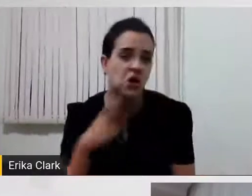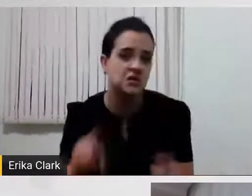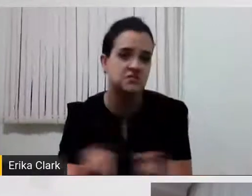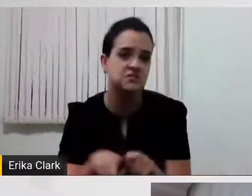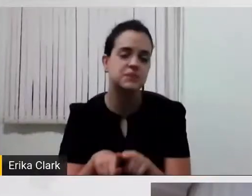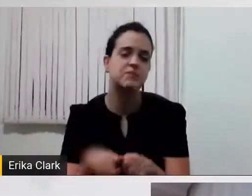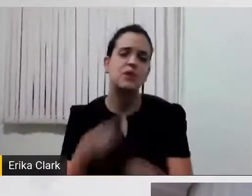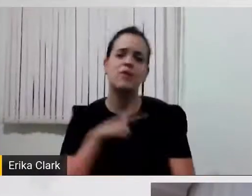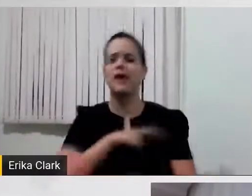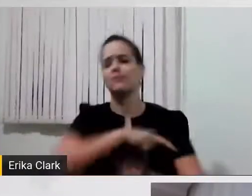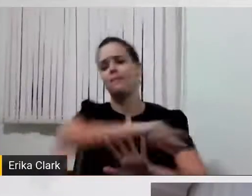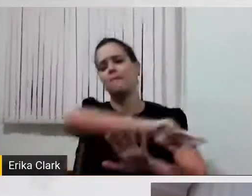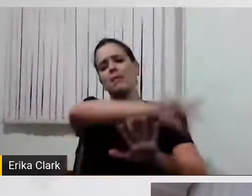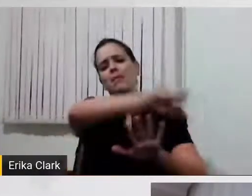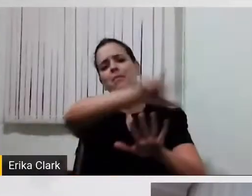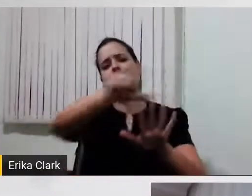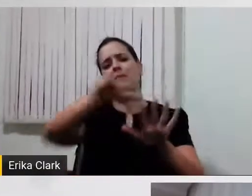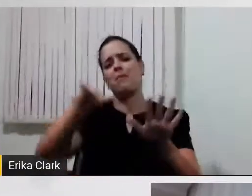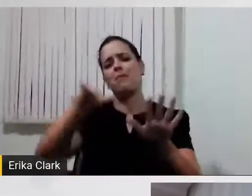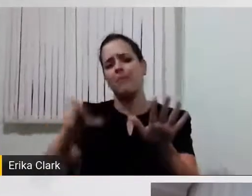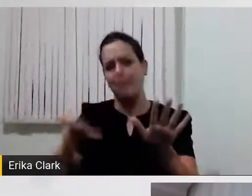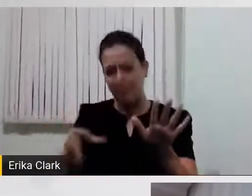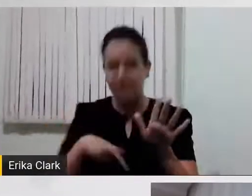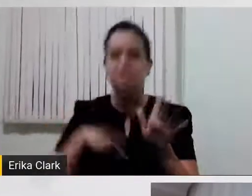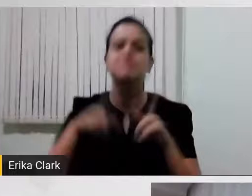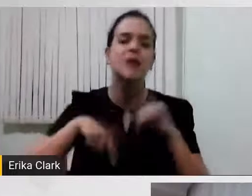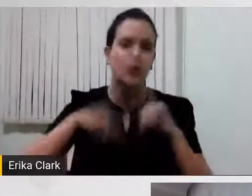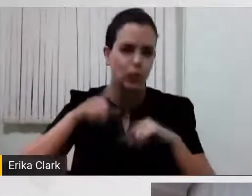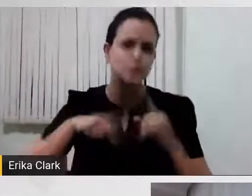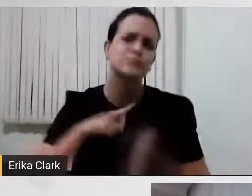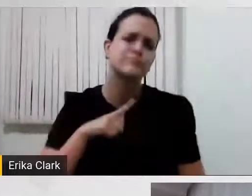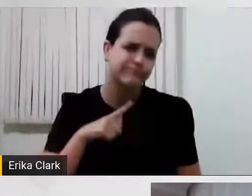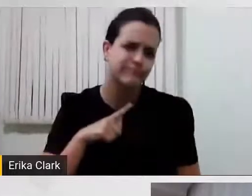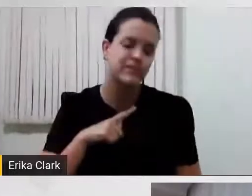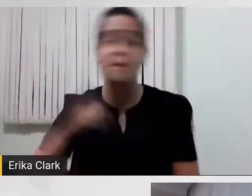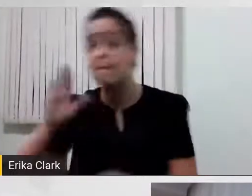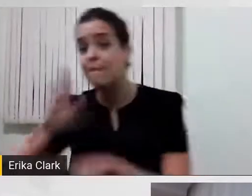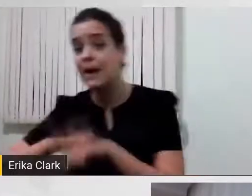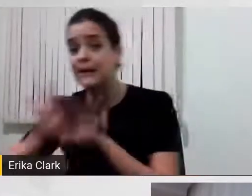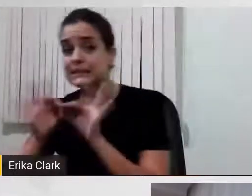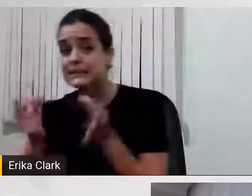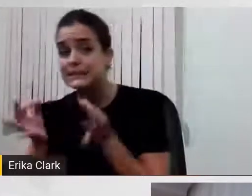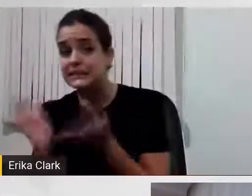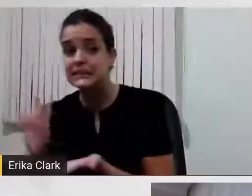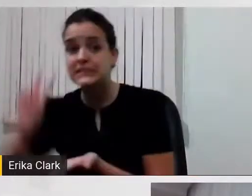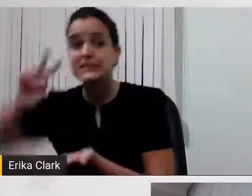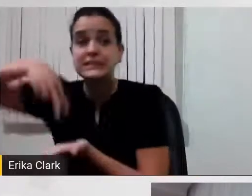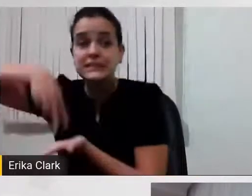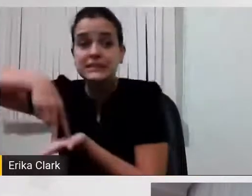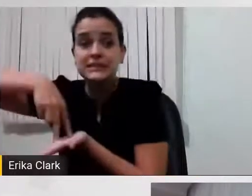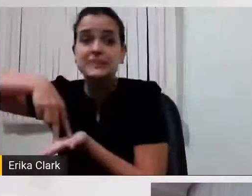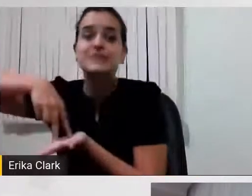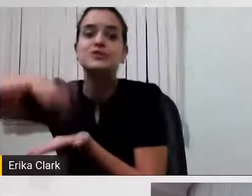infindável de recursos, desde o que a gente comentou, do mais simples, que é sair da cama, tomar um banho,